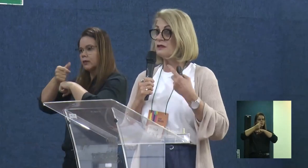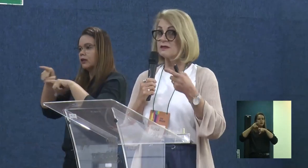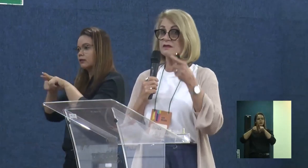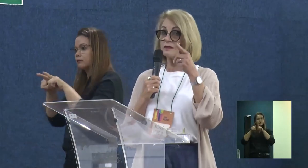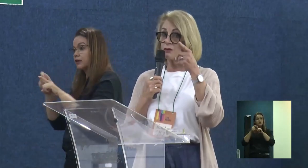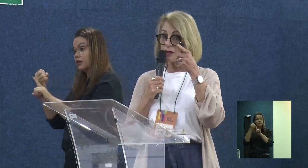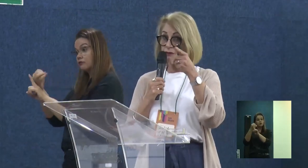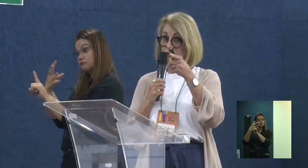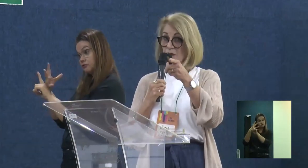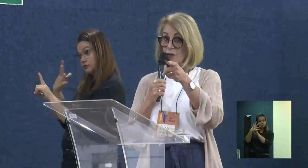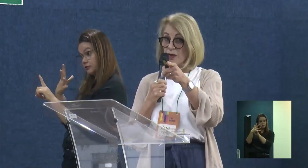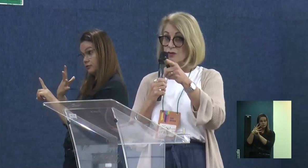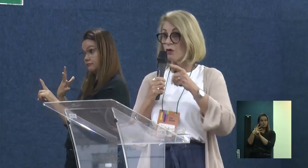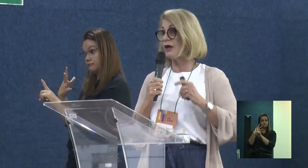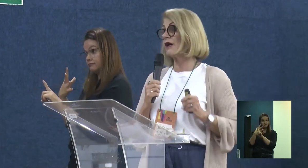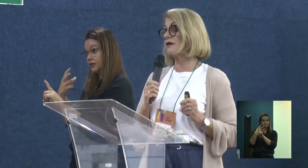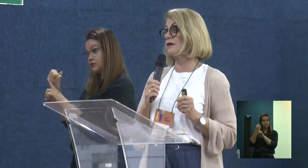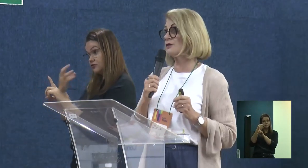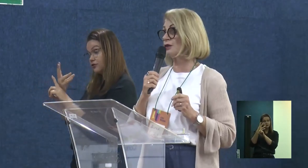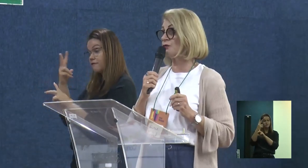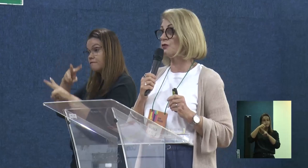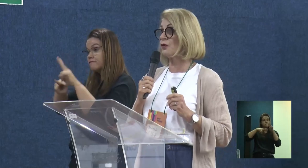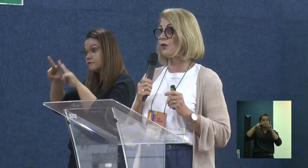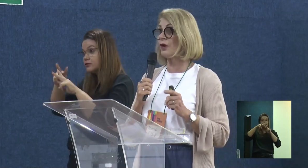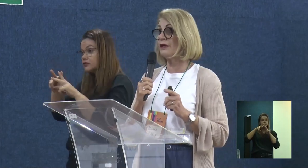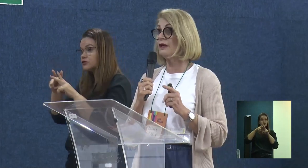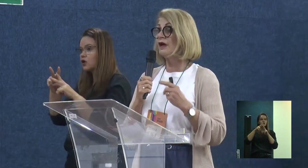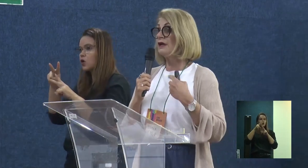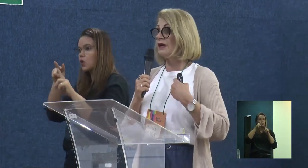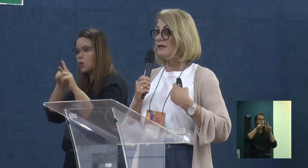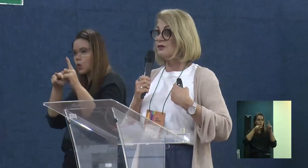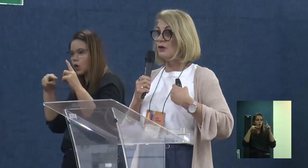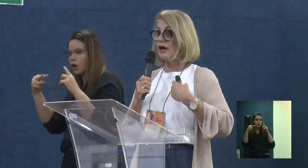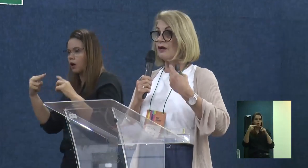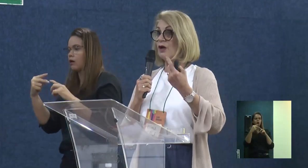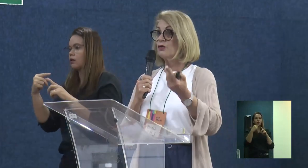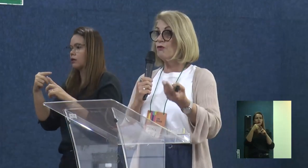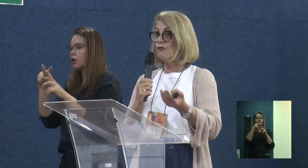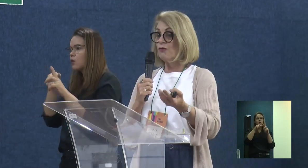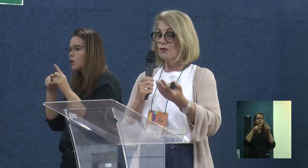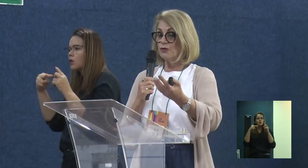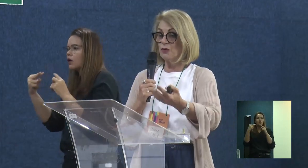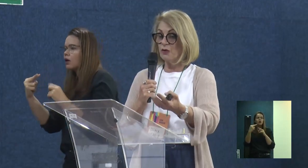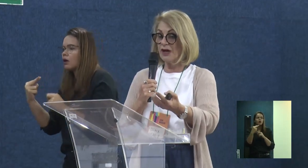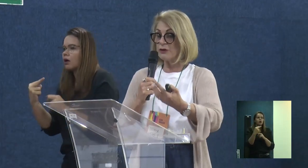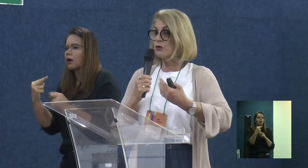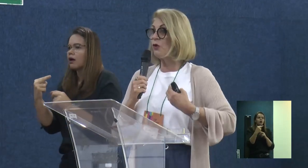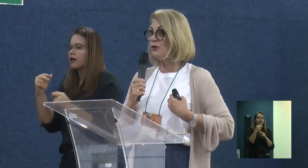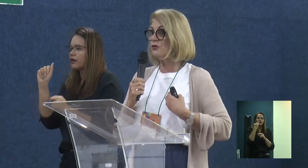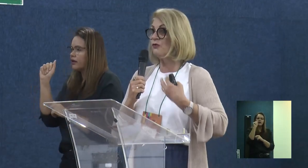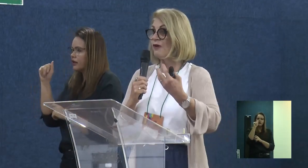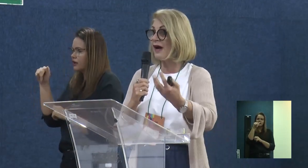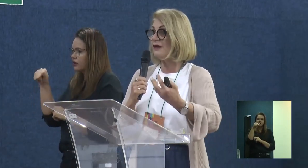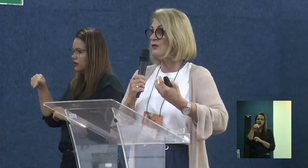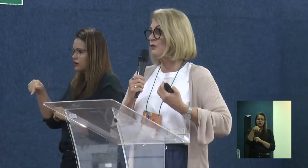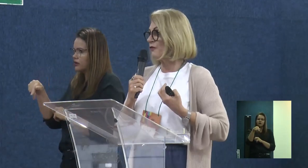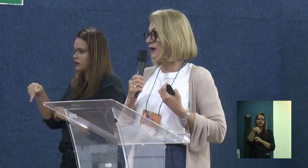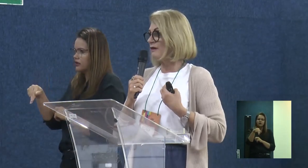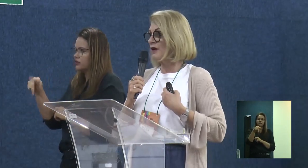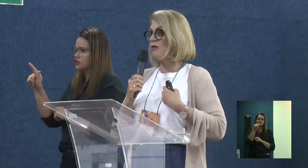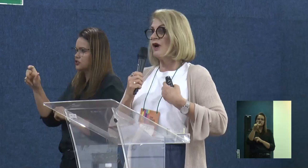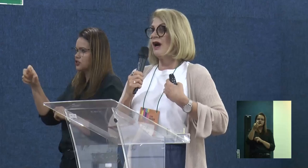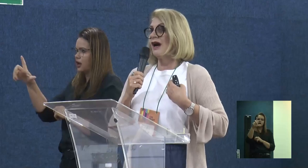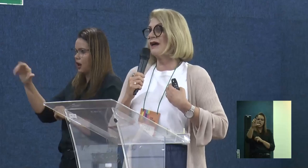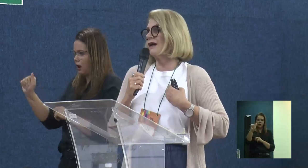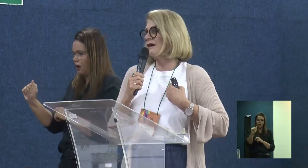extensão, essa extensão já vista com esse olhar que o Anja nos colocou aí, que é esse olhar do retorno do vai